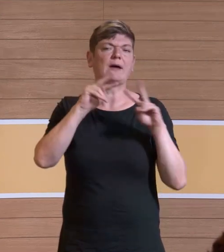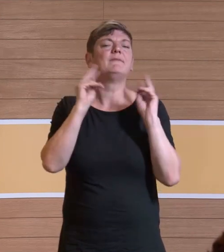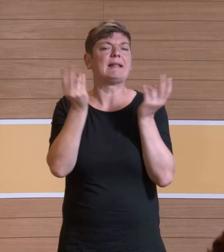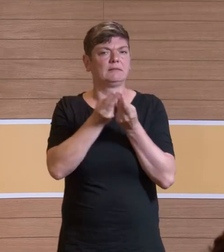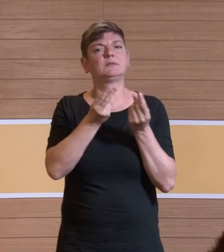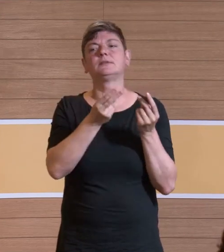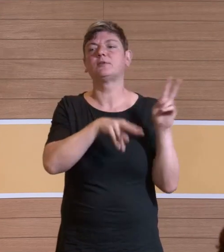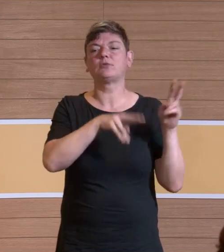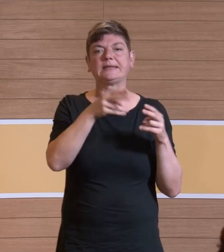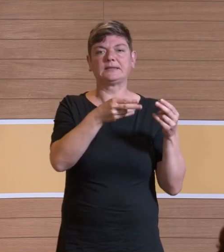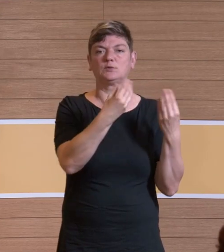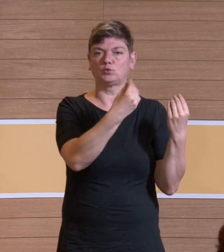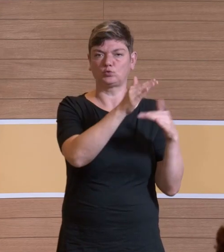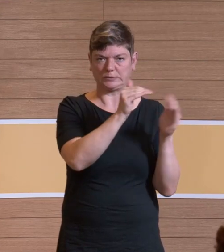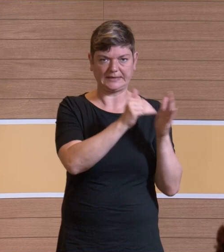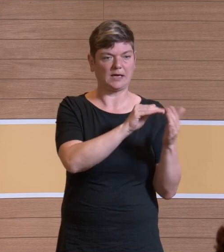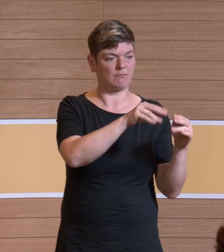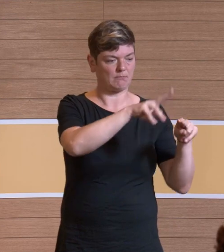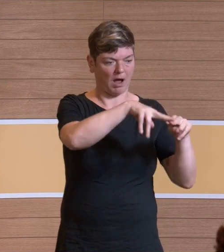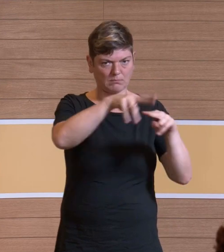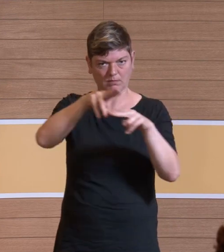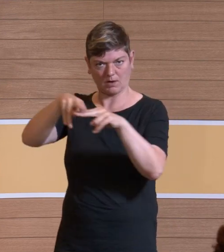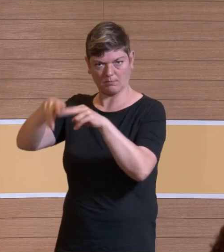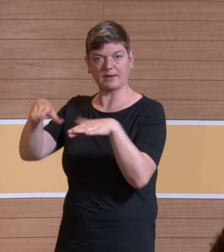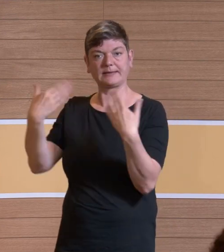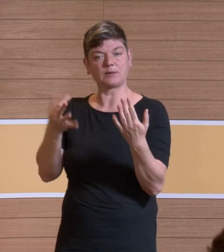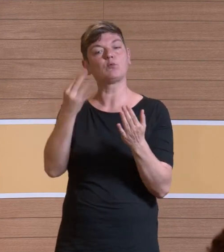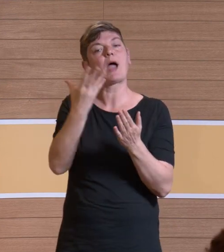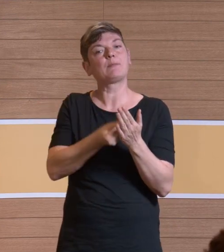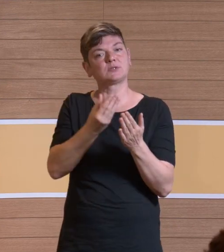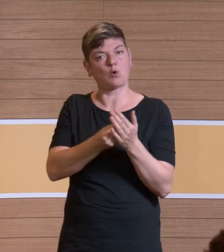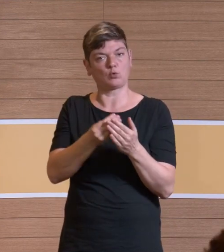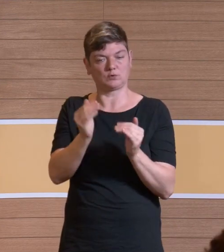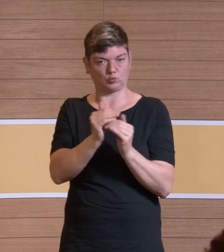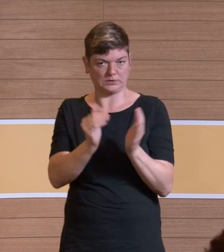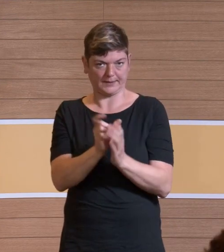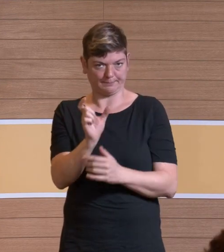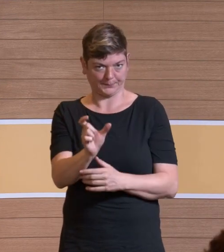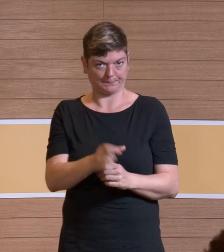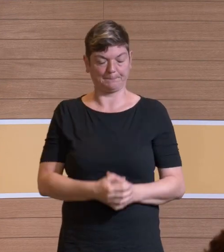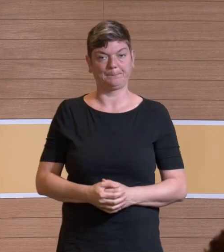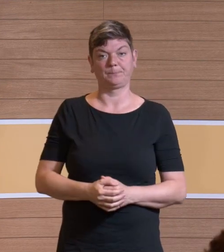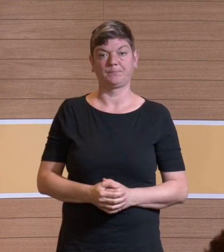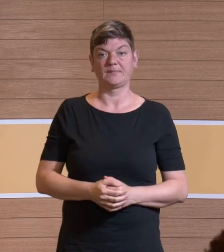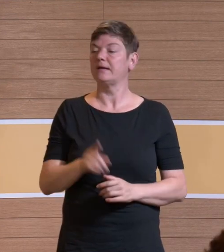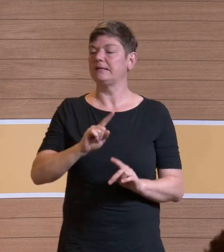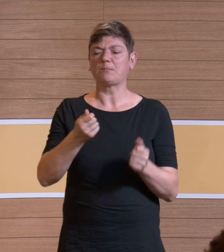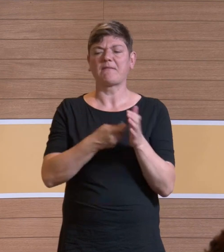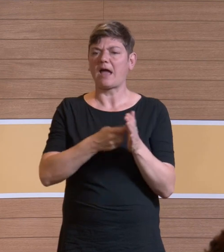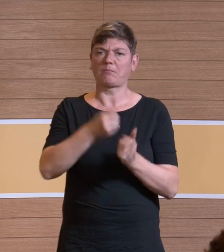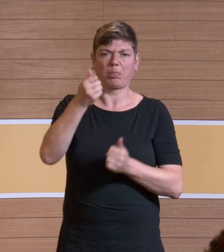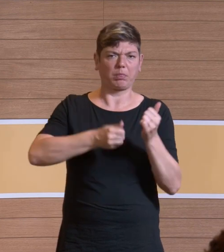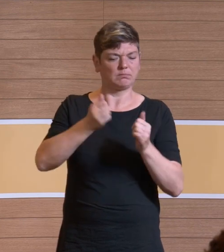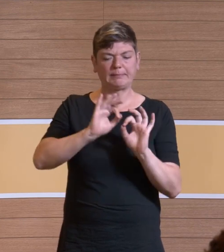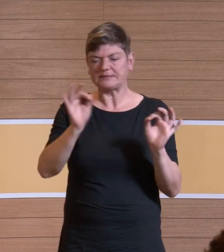Absaugsysteme uns angeschaut. Und ohne, dass wir jetzt gesagt haben, welches das beste ist oder so.